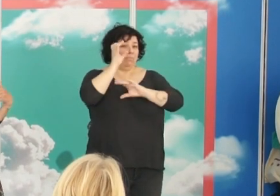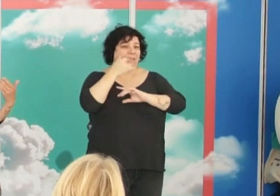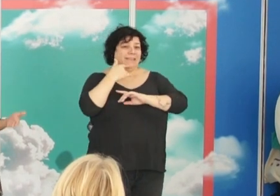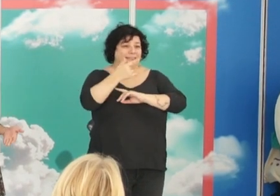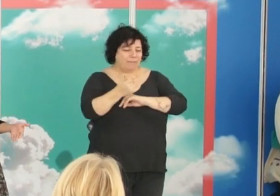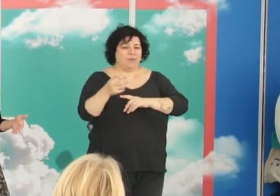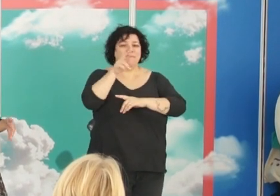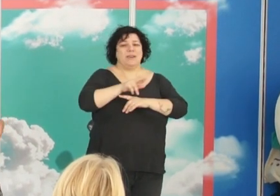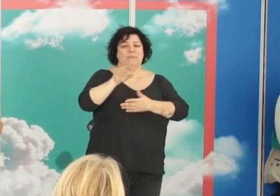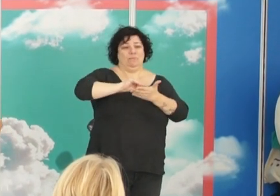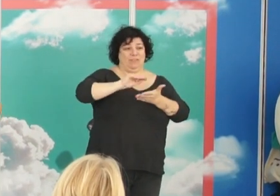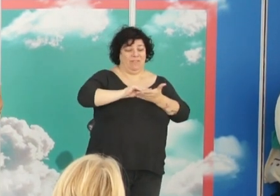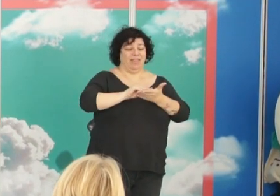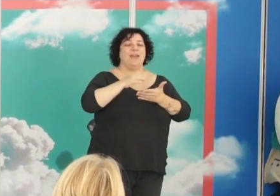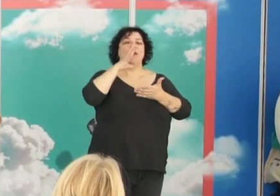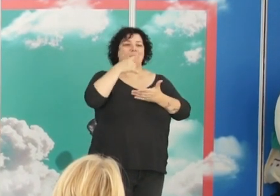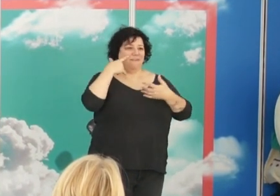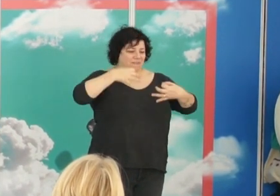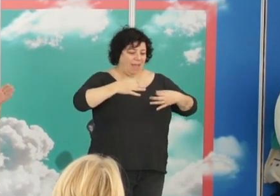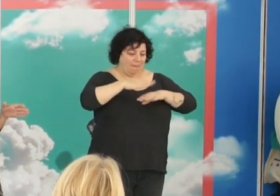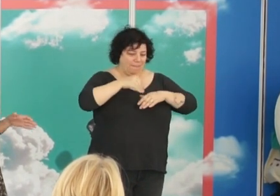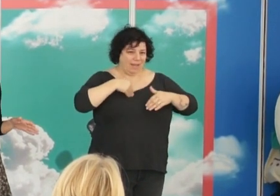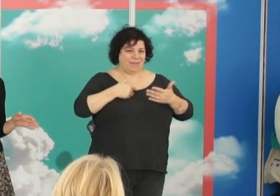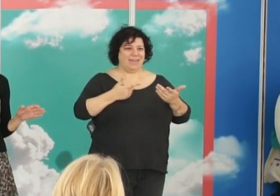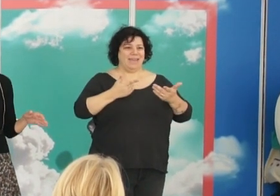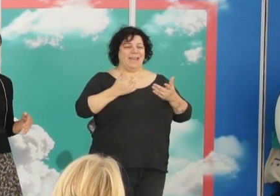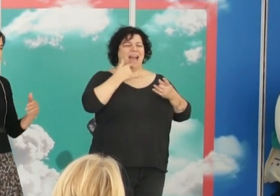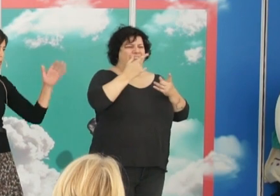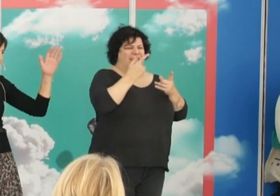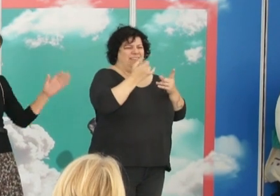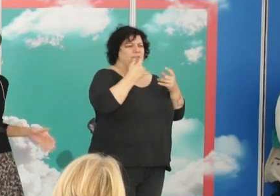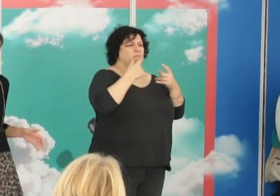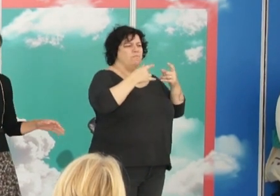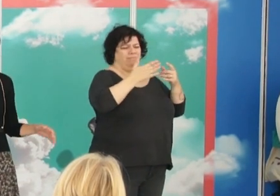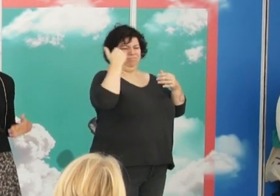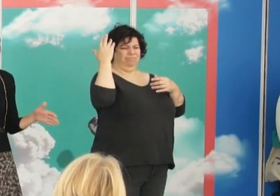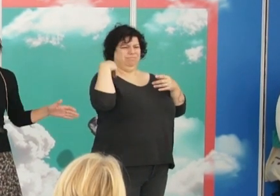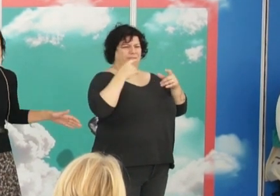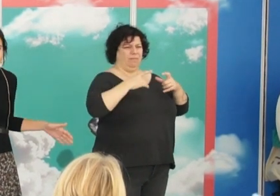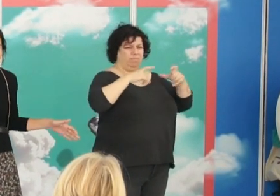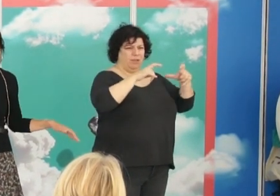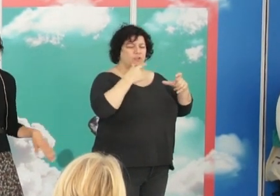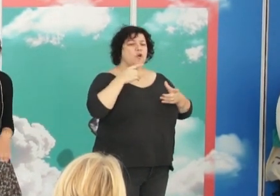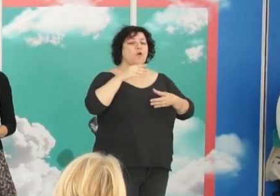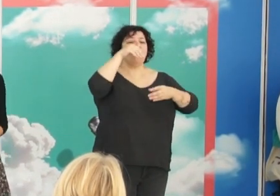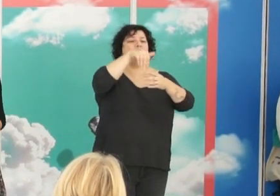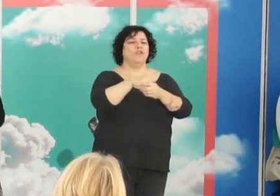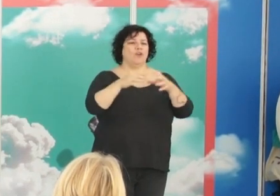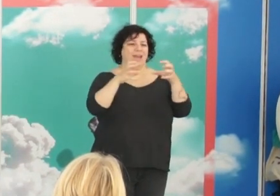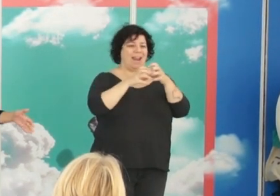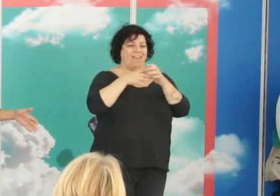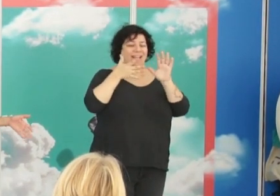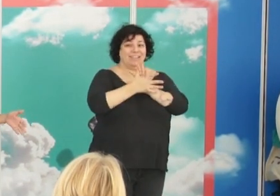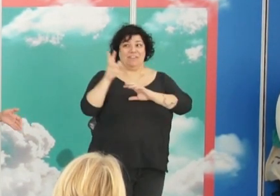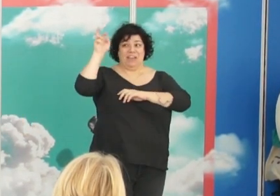es que voy a insistir mucho porque de verdad que para mí, por ahí está escrito un post que hace mucho tiempo, yo voto Granada. O sea, es que